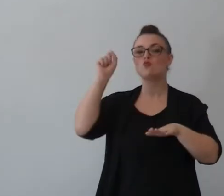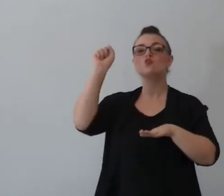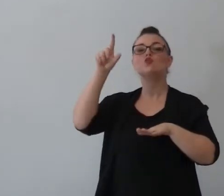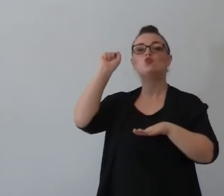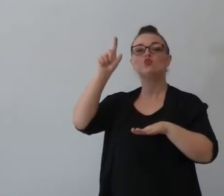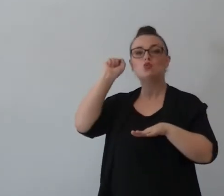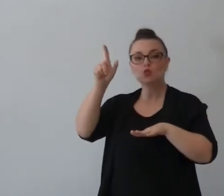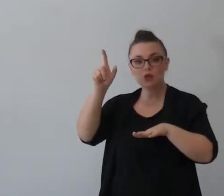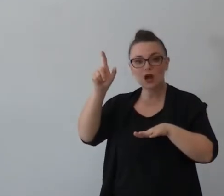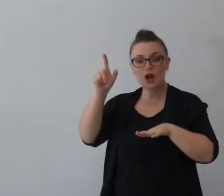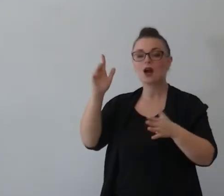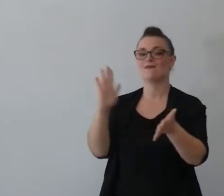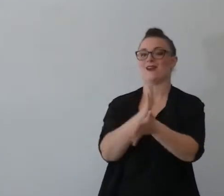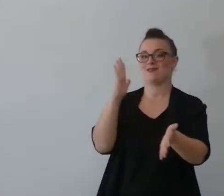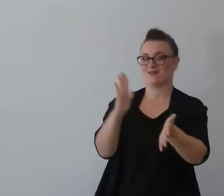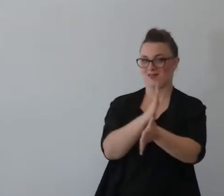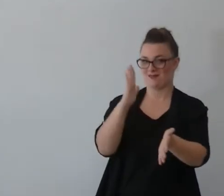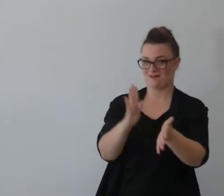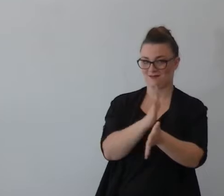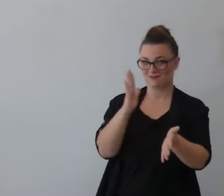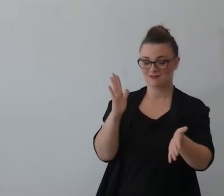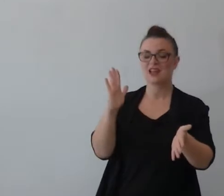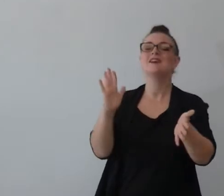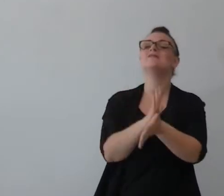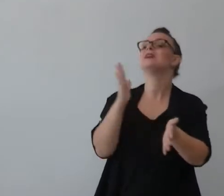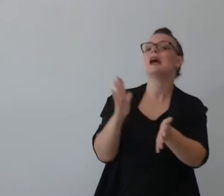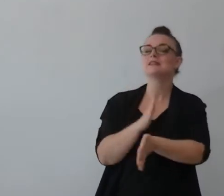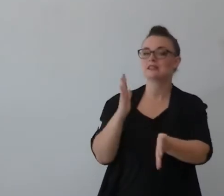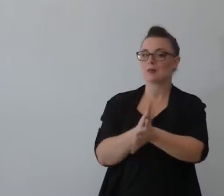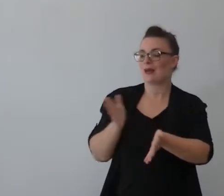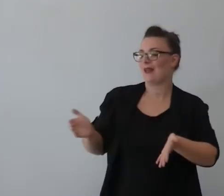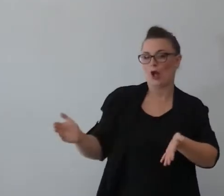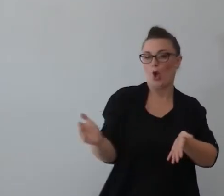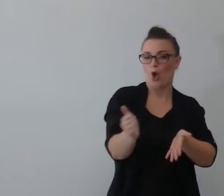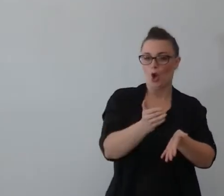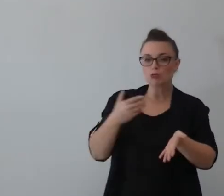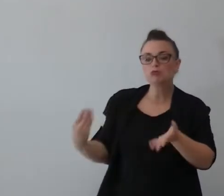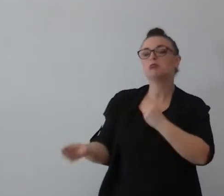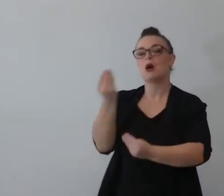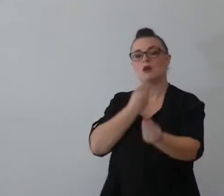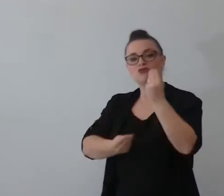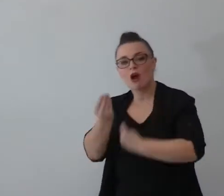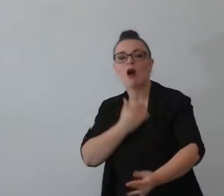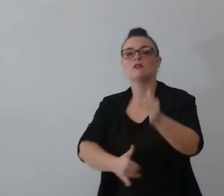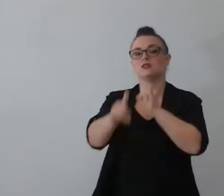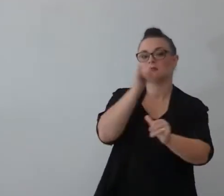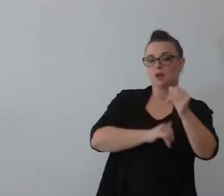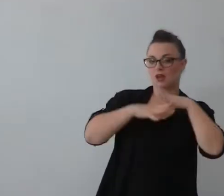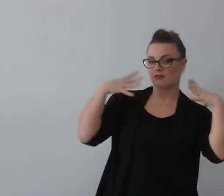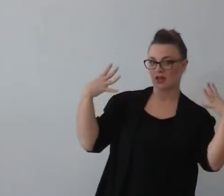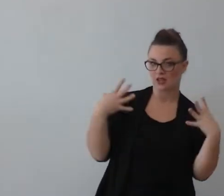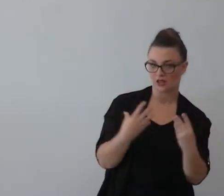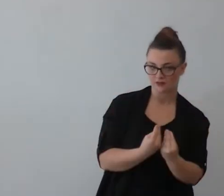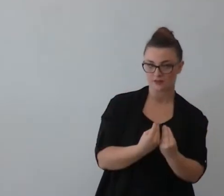italiana di fare un festeggiamento si festeggiava si mangiava si beveva soprattutto